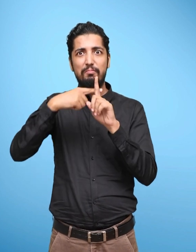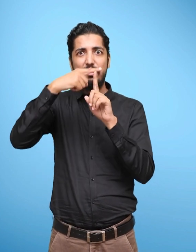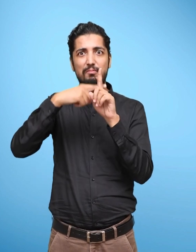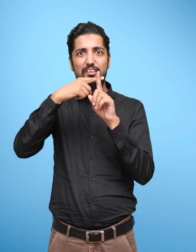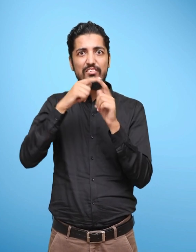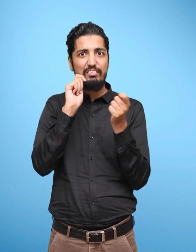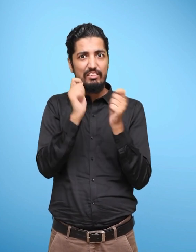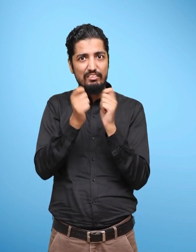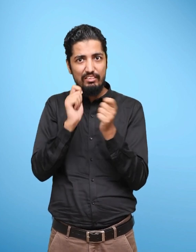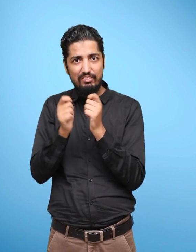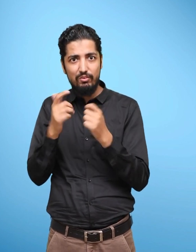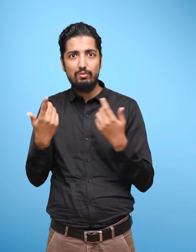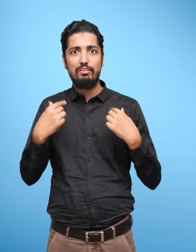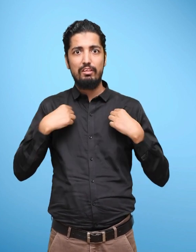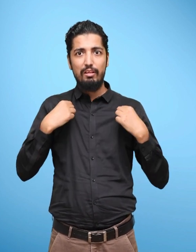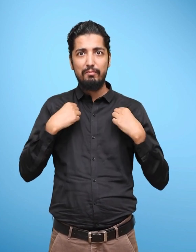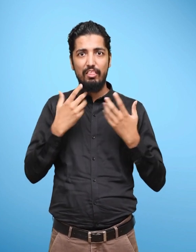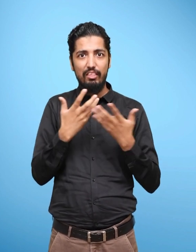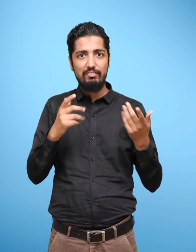Items of clothing, etc.